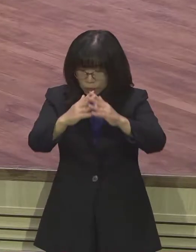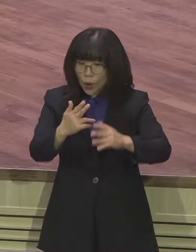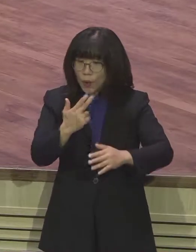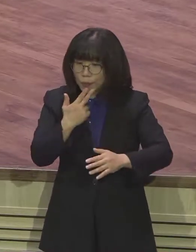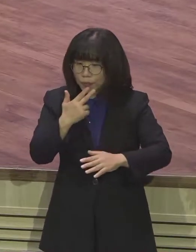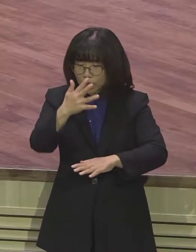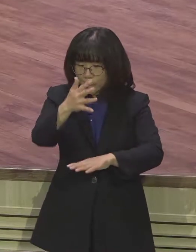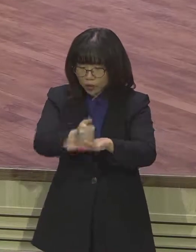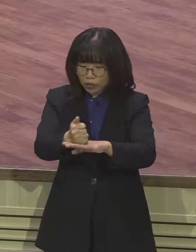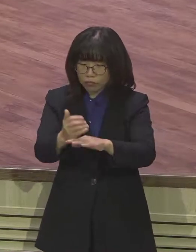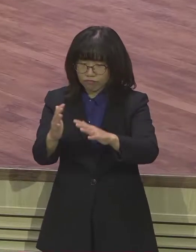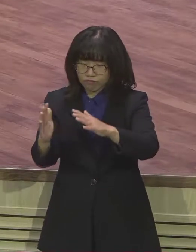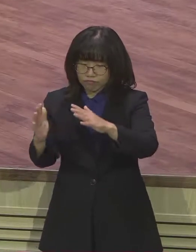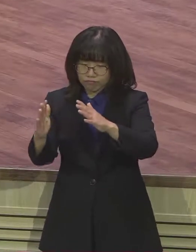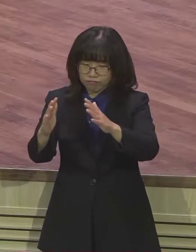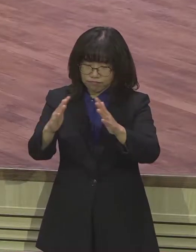결국은 무너질 수밖에 없습니다.